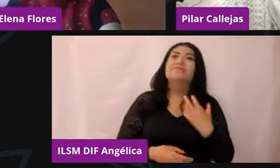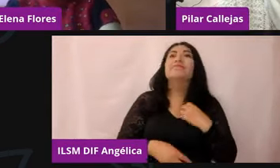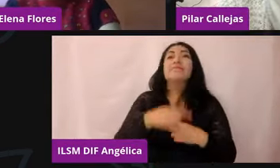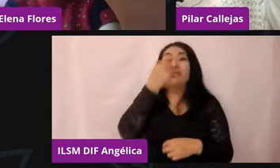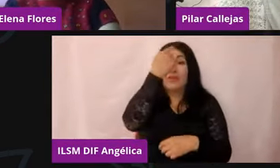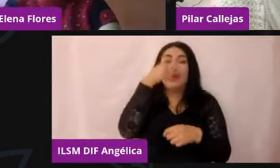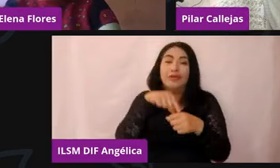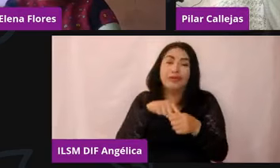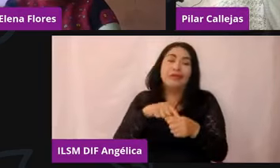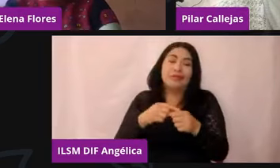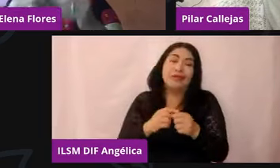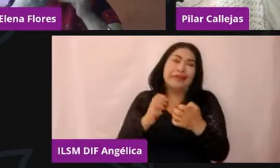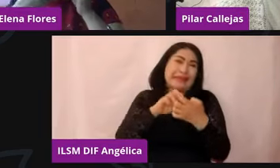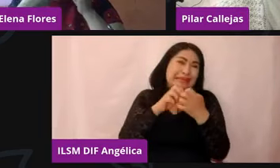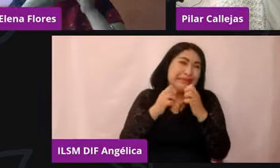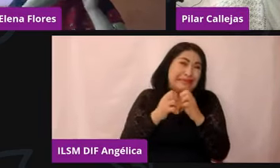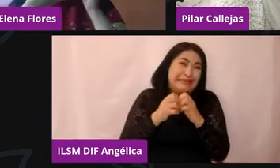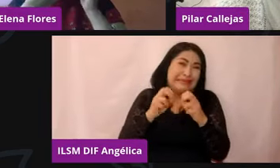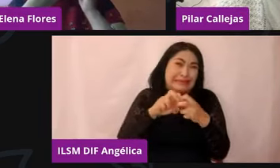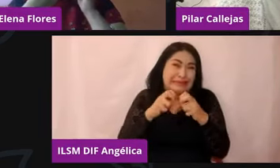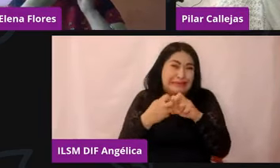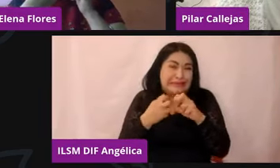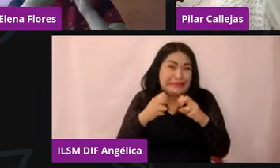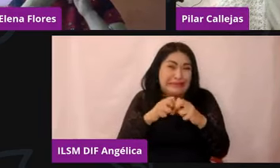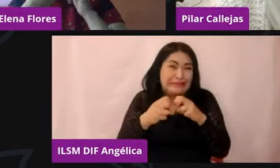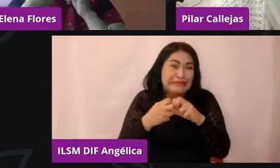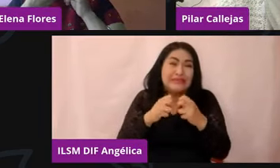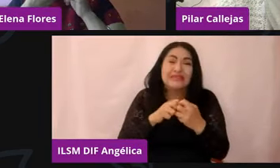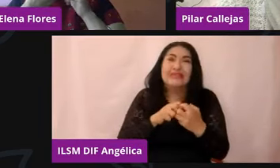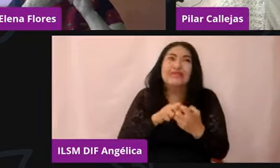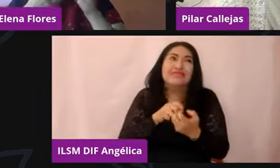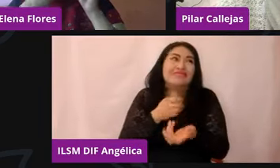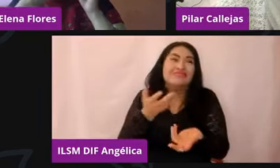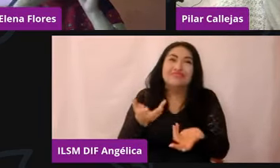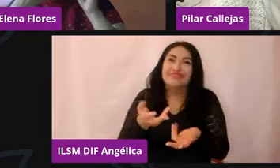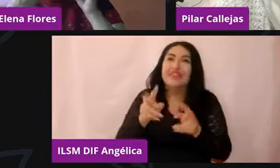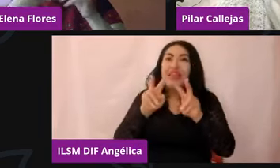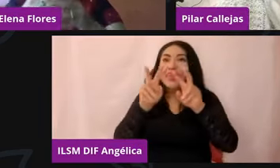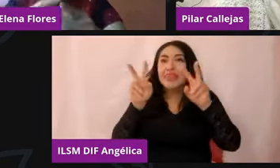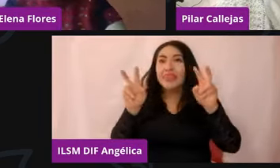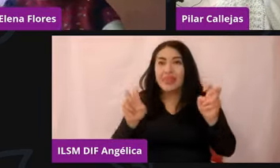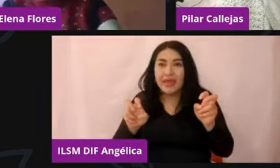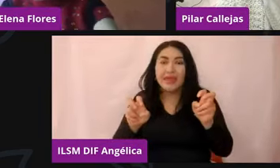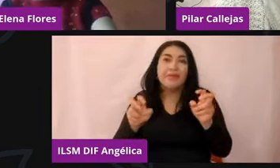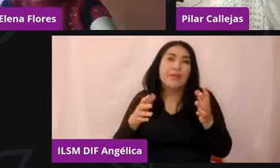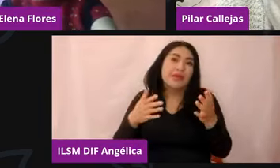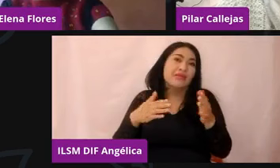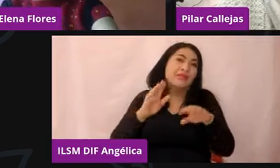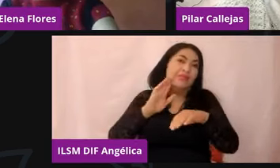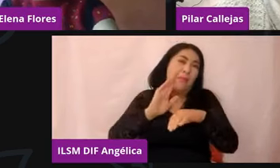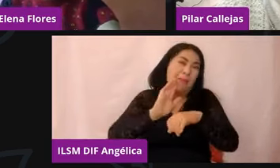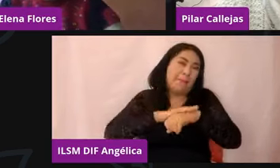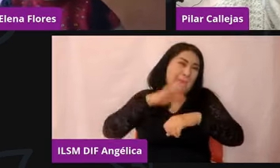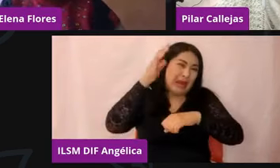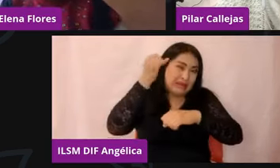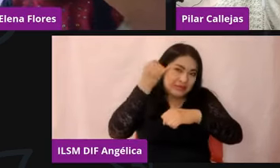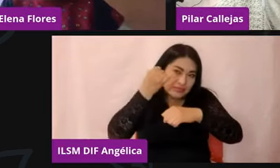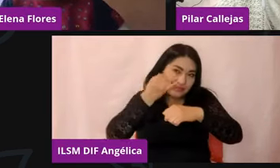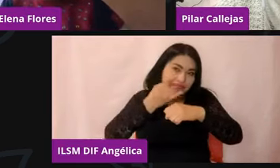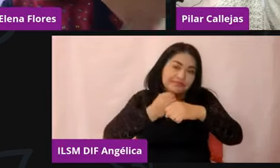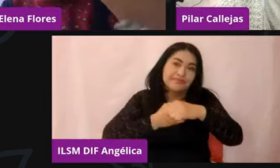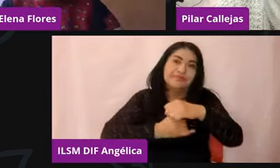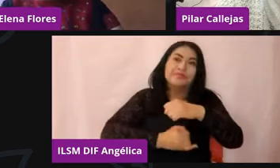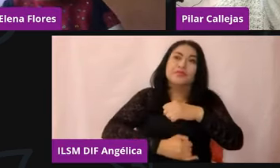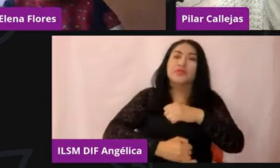postraumático pues sería como un tema o un trastorno mucho más complejo, ¿no? Yo